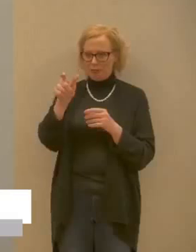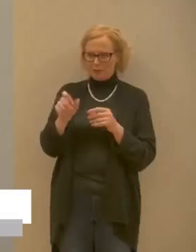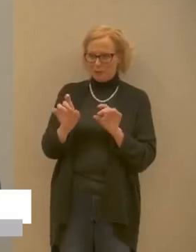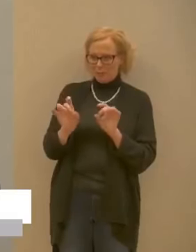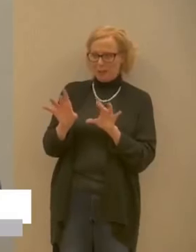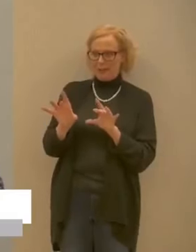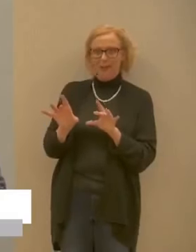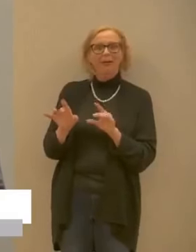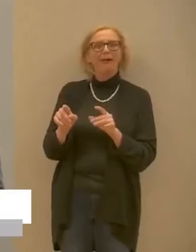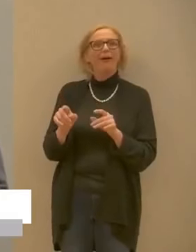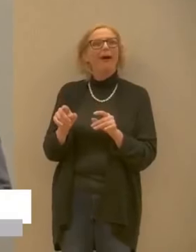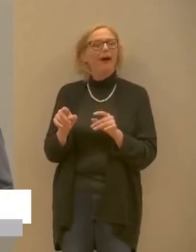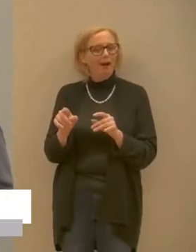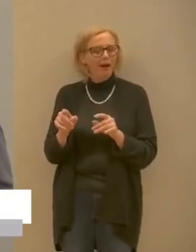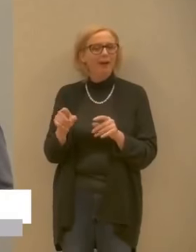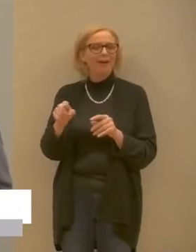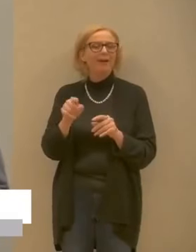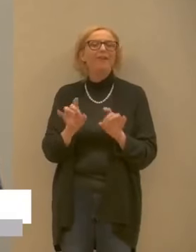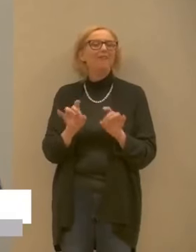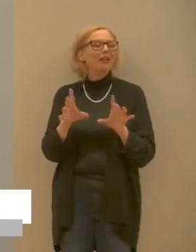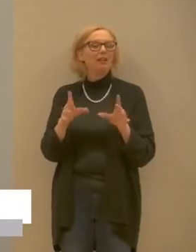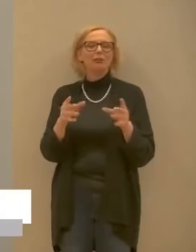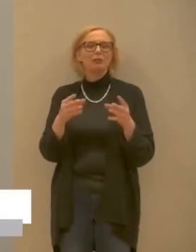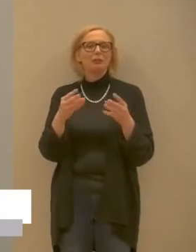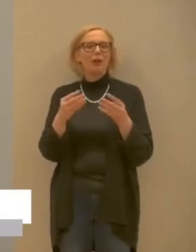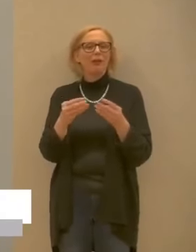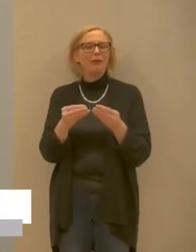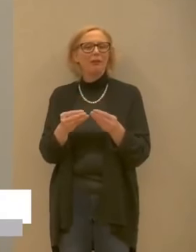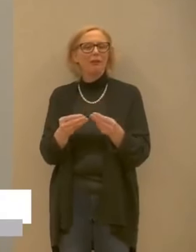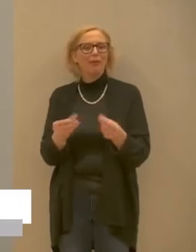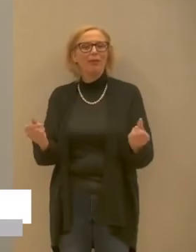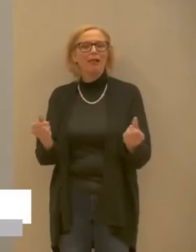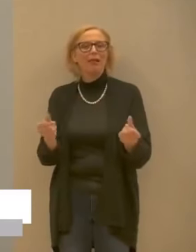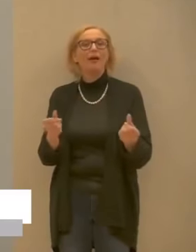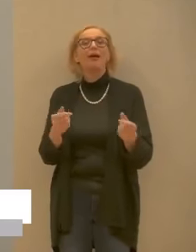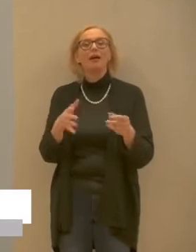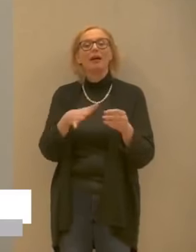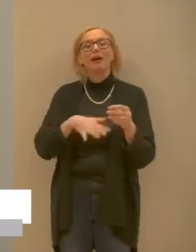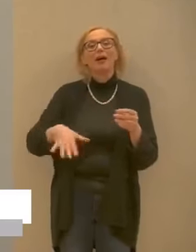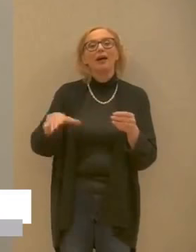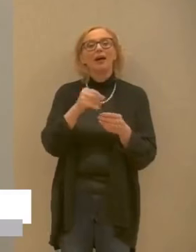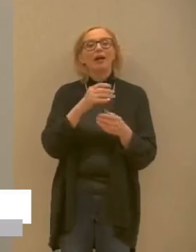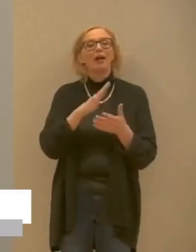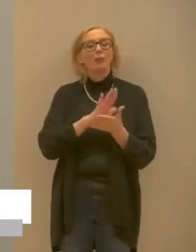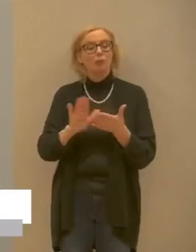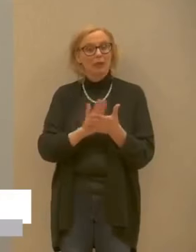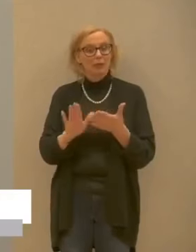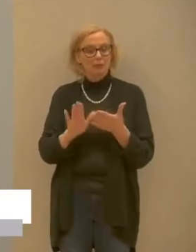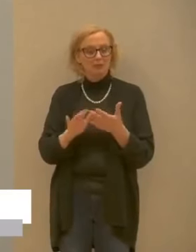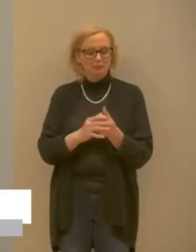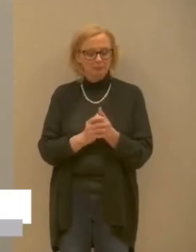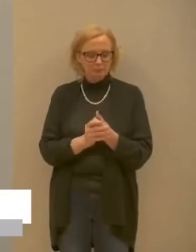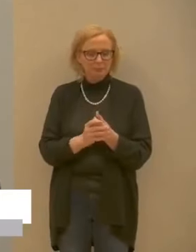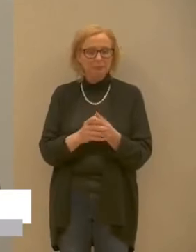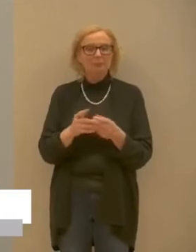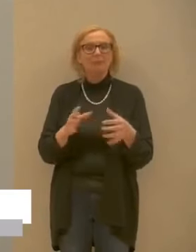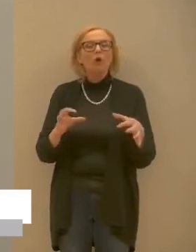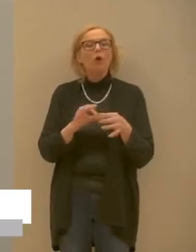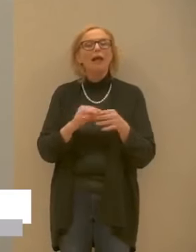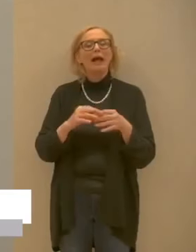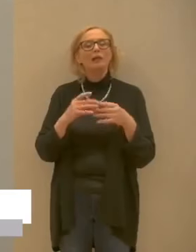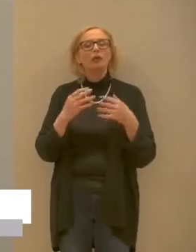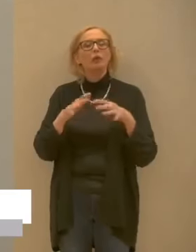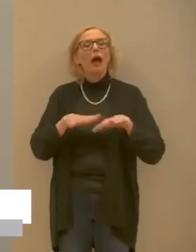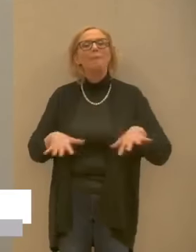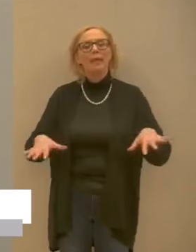virus muore e quindi libera il territorio sull'ambiente sull'ambiente è chiaro che la via di